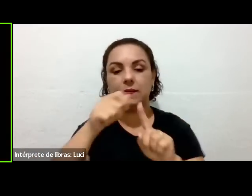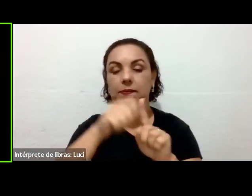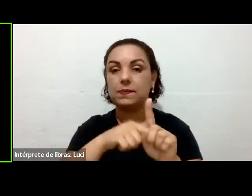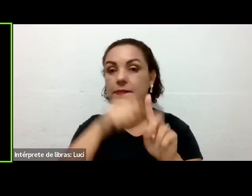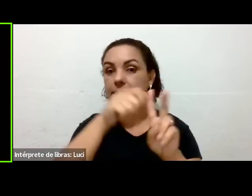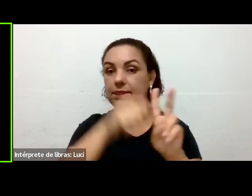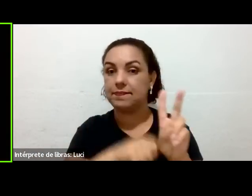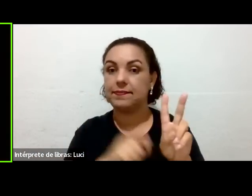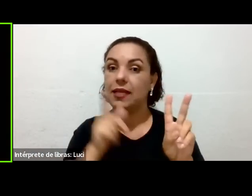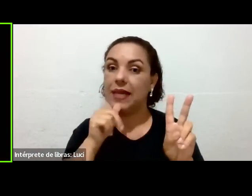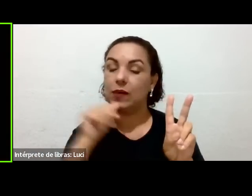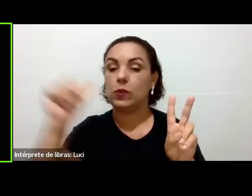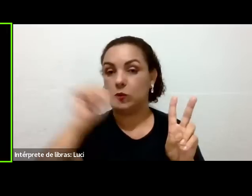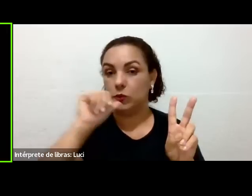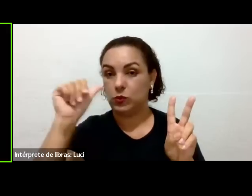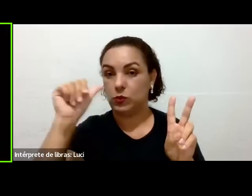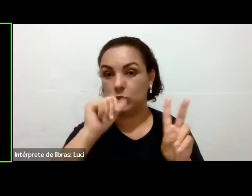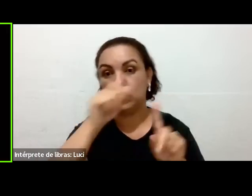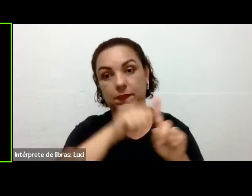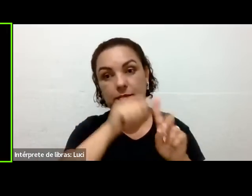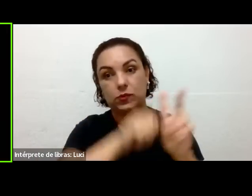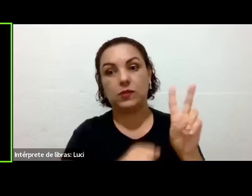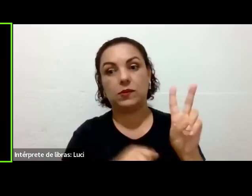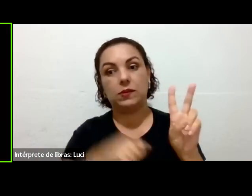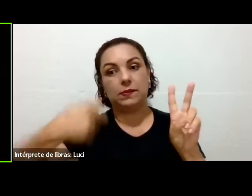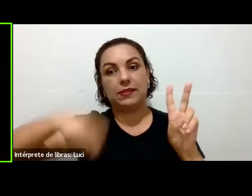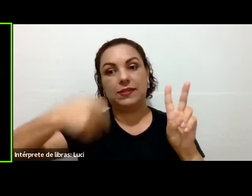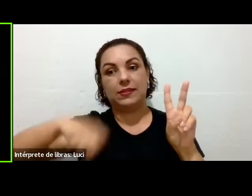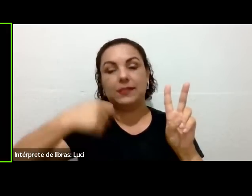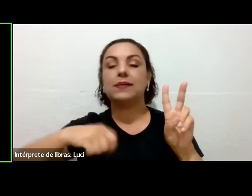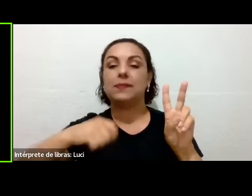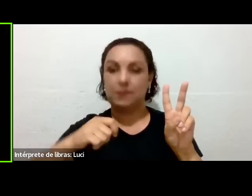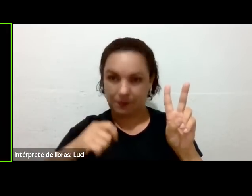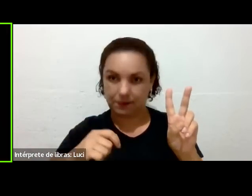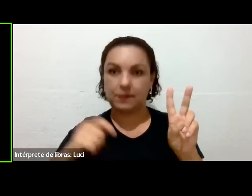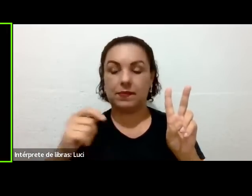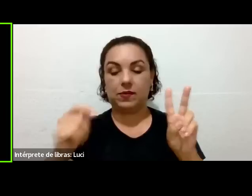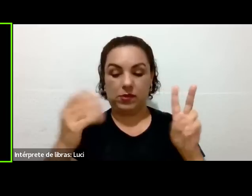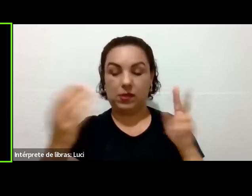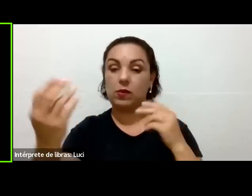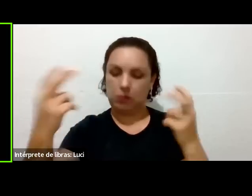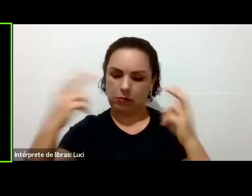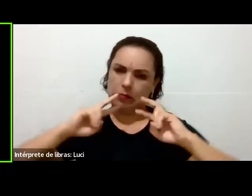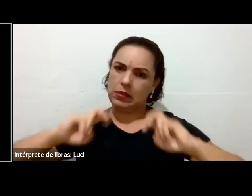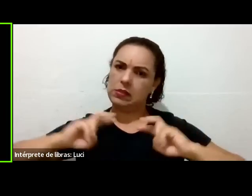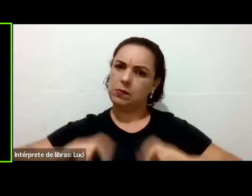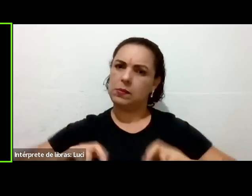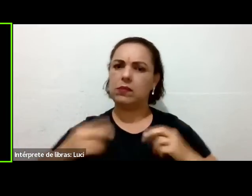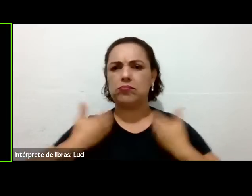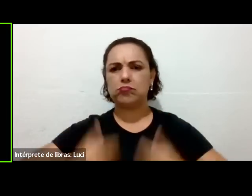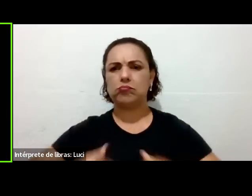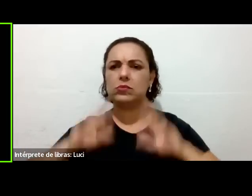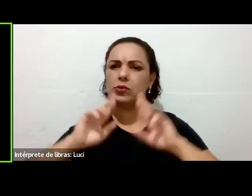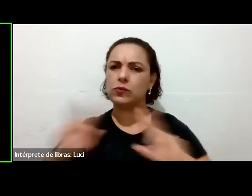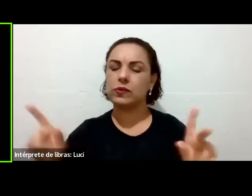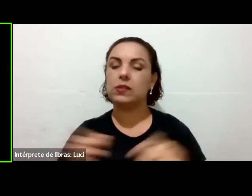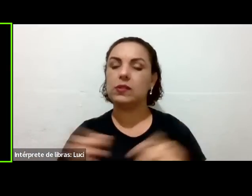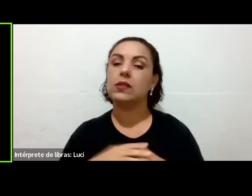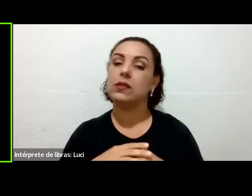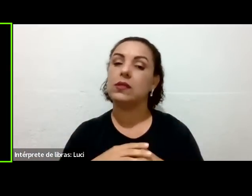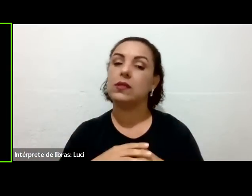Tem pessoas que são mais precoces, mas é esse prazo, tá? Eu quero agradecer as pessoas do YouTube, né?